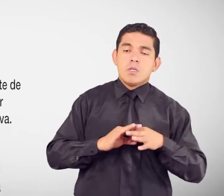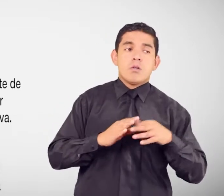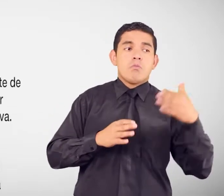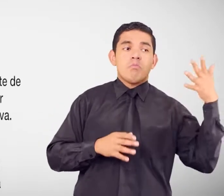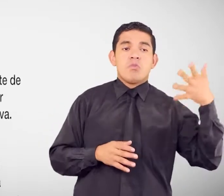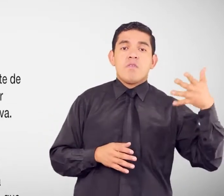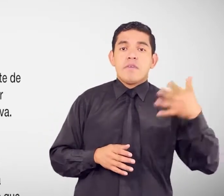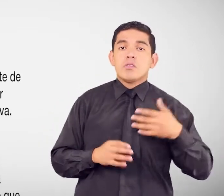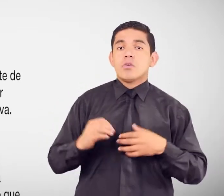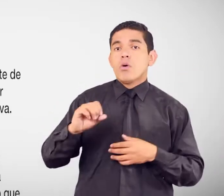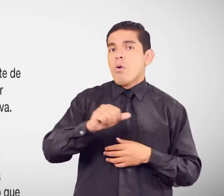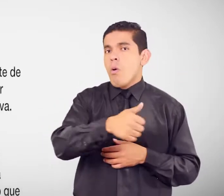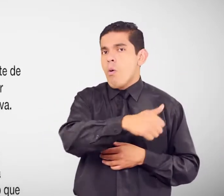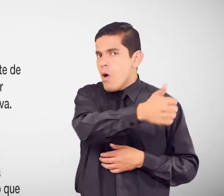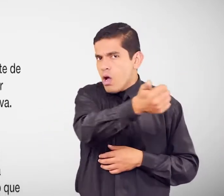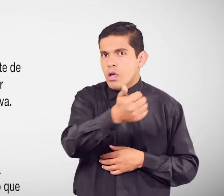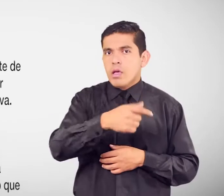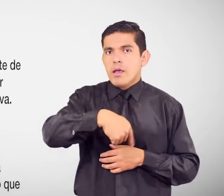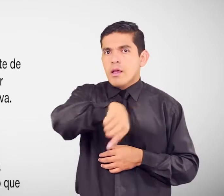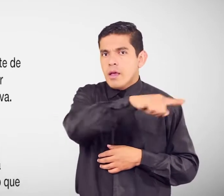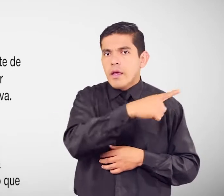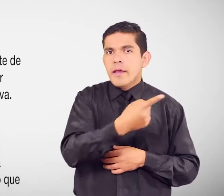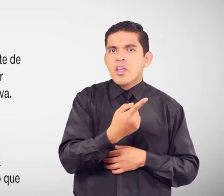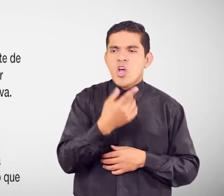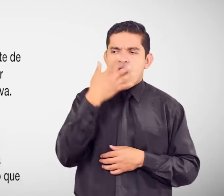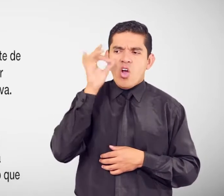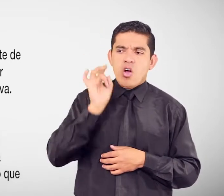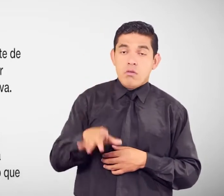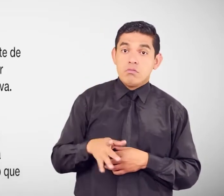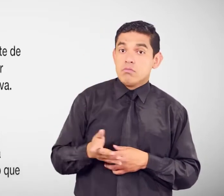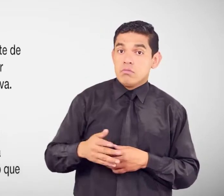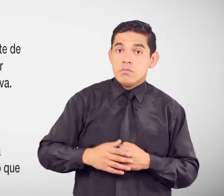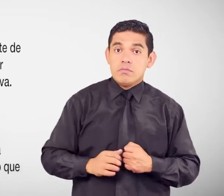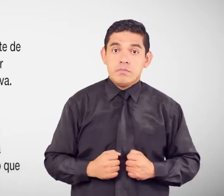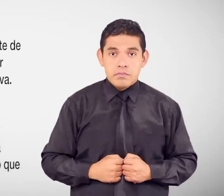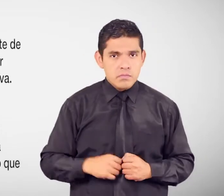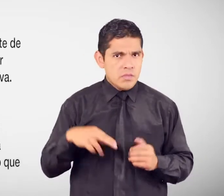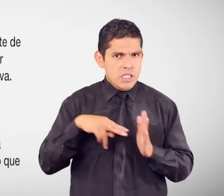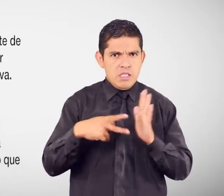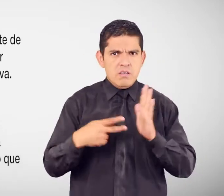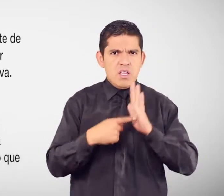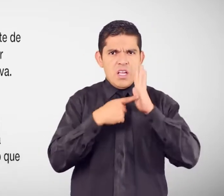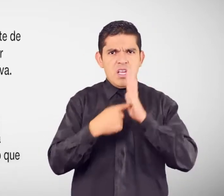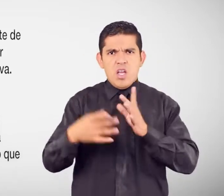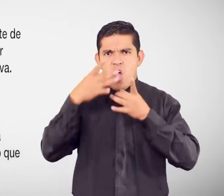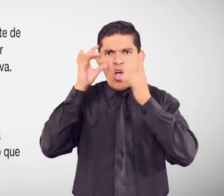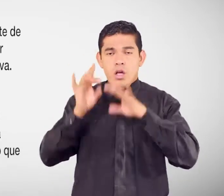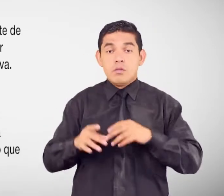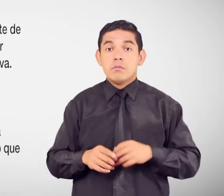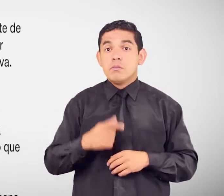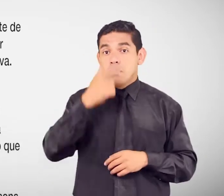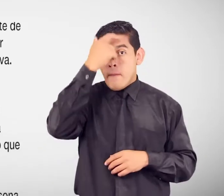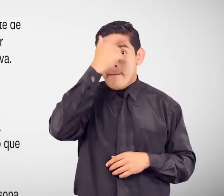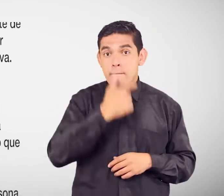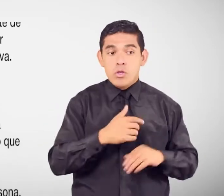miembro De la comunidad educativa ¿Qué significa? Cuando una persona de la comunidad educativa Propague, practique,